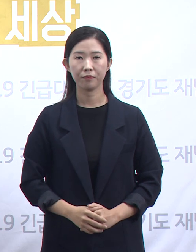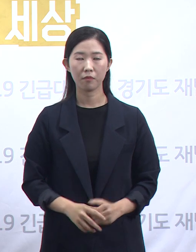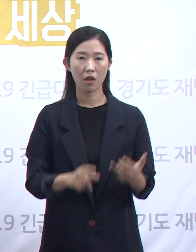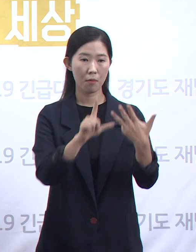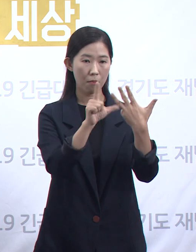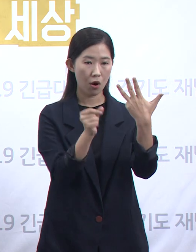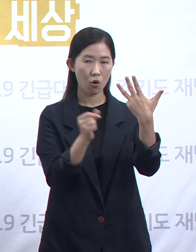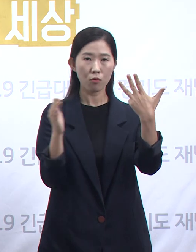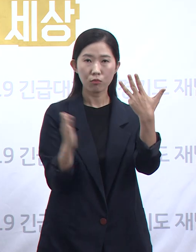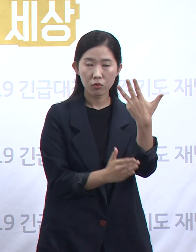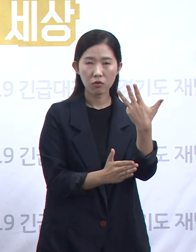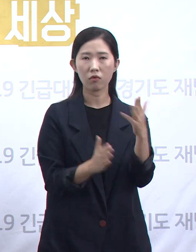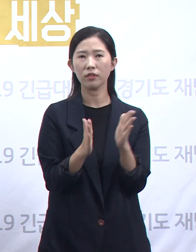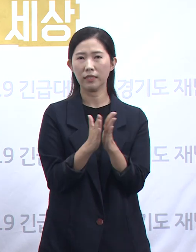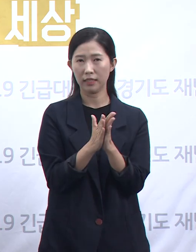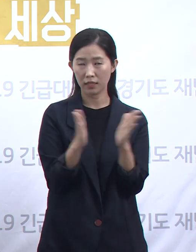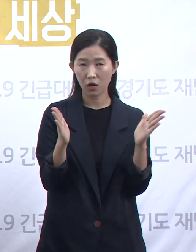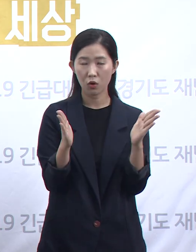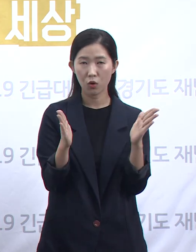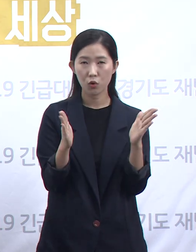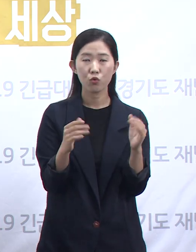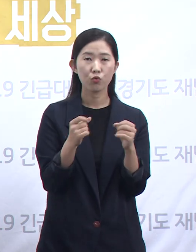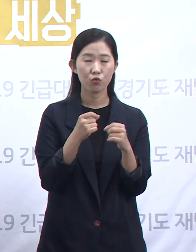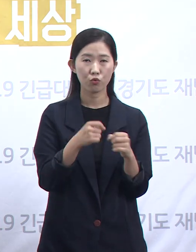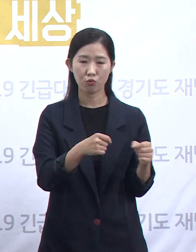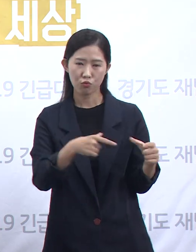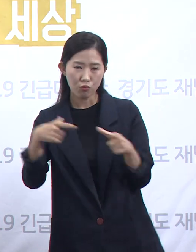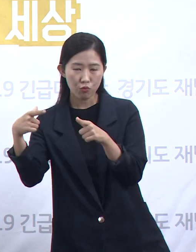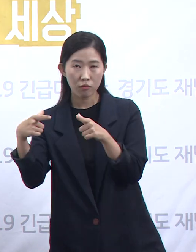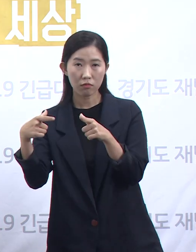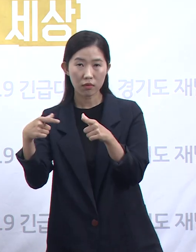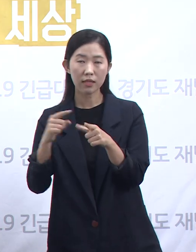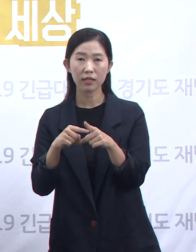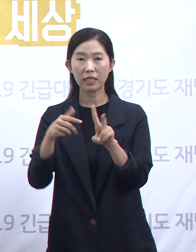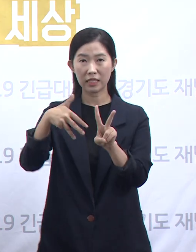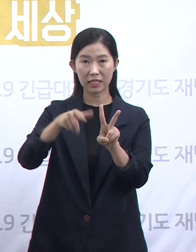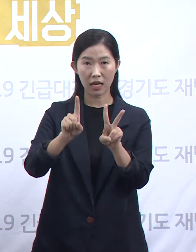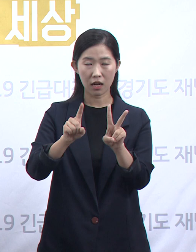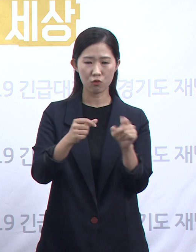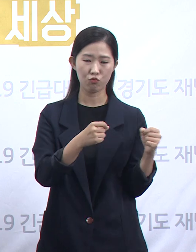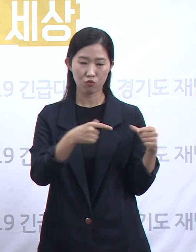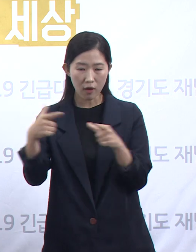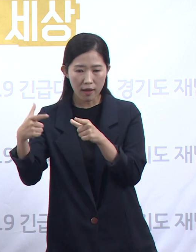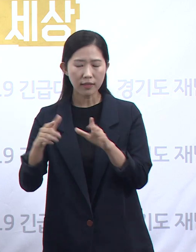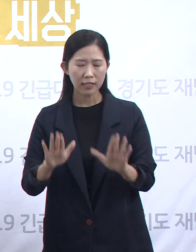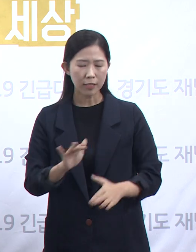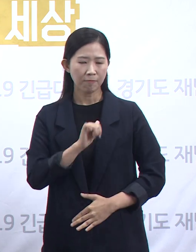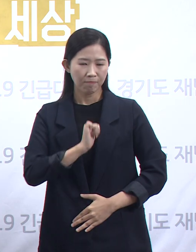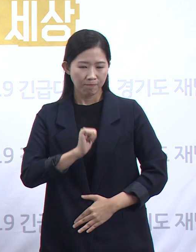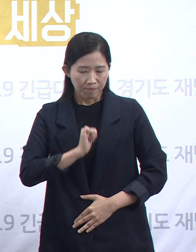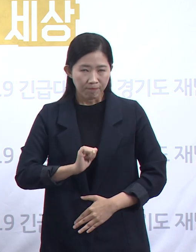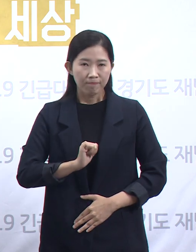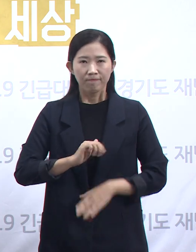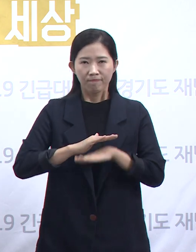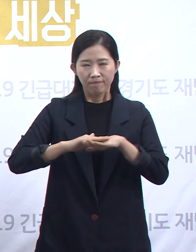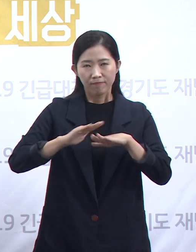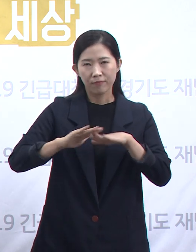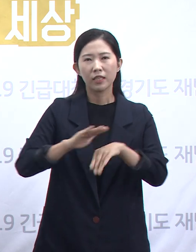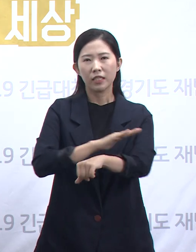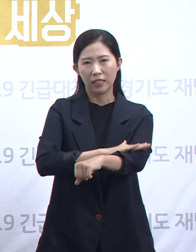8월부터 시작된 두 번째 큰 유행을 우린 잘 이겨내고 있습니다. 하지만 아직 다 끝난 것은 아닙니다.